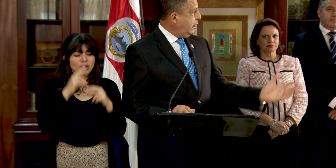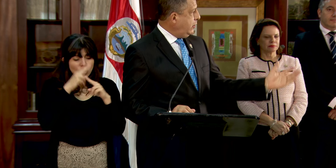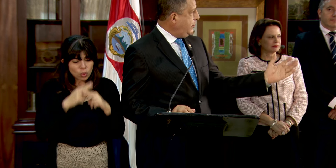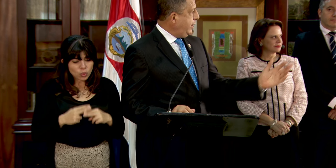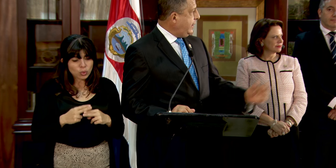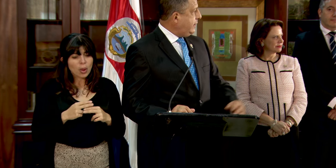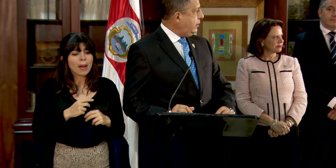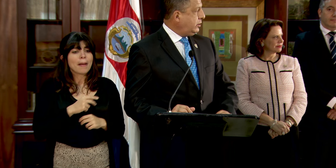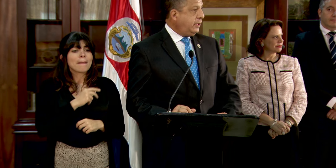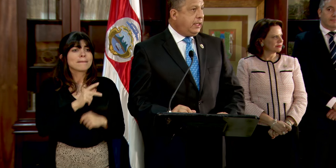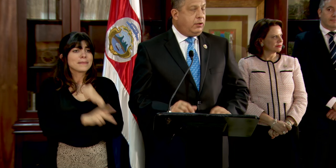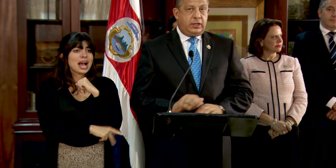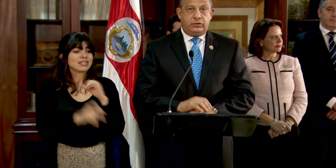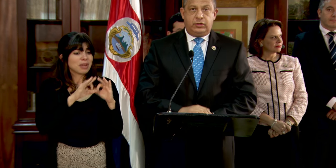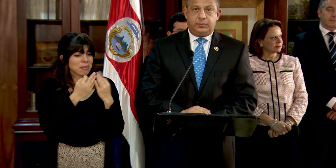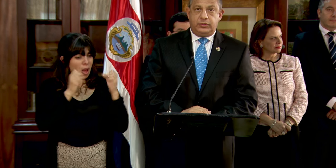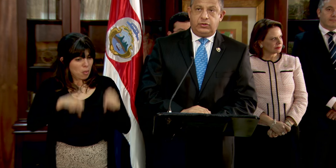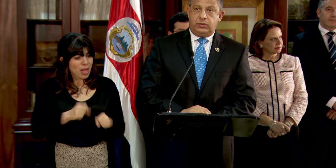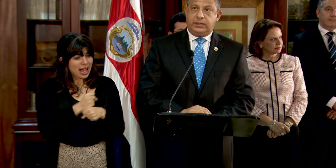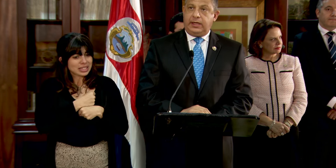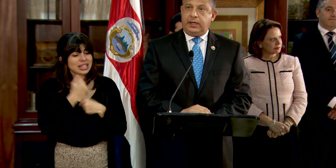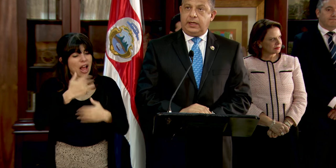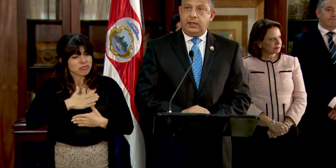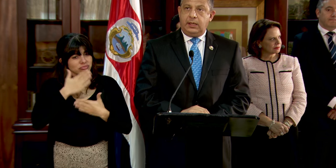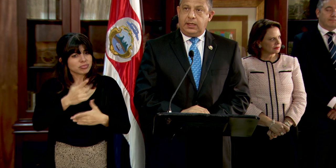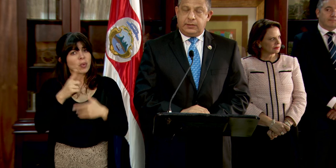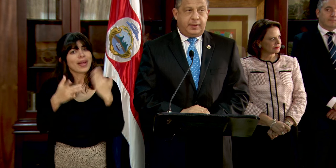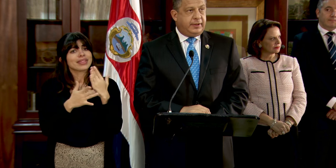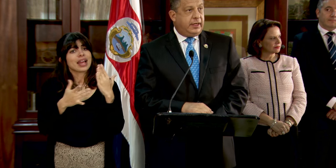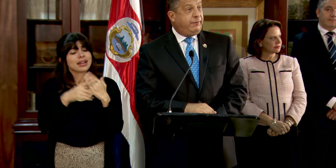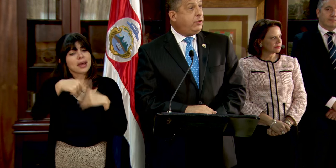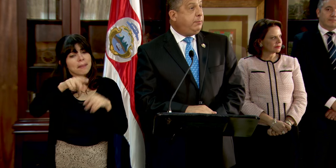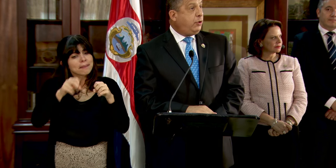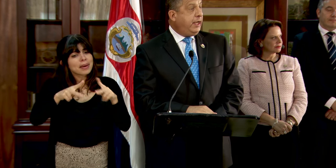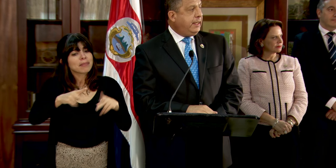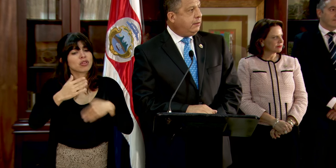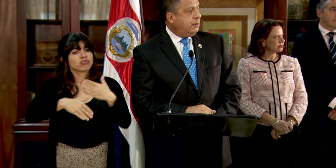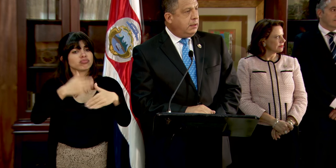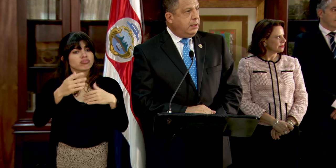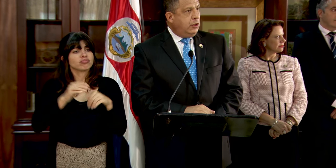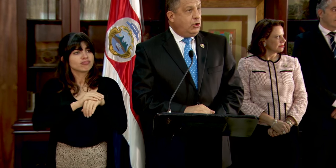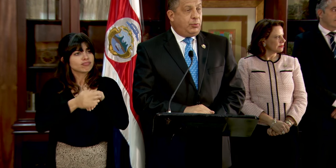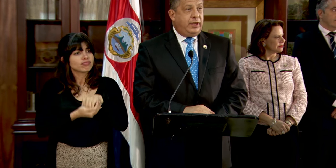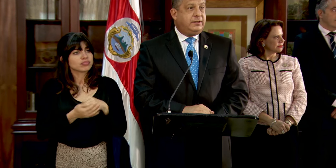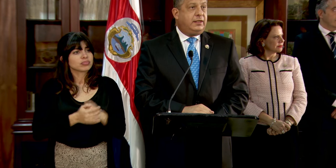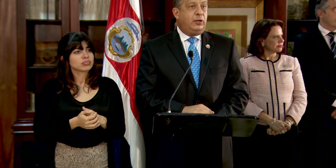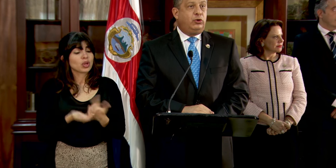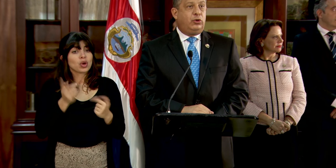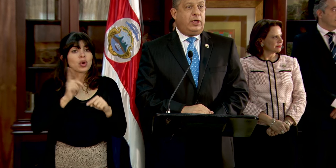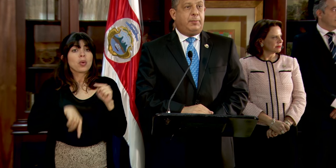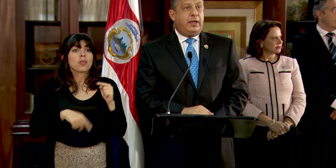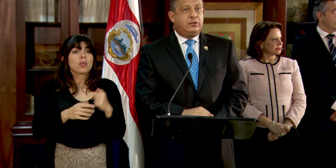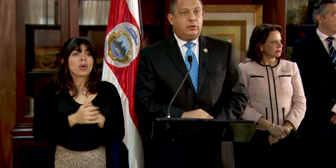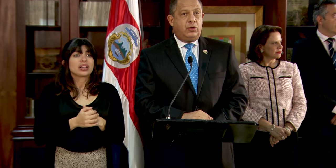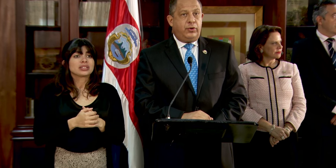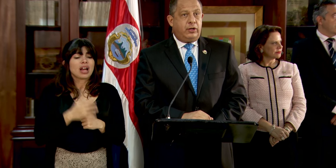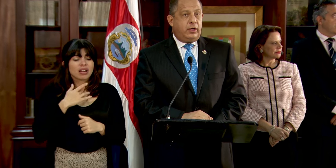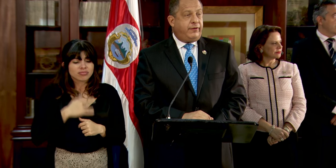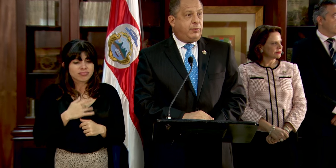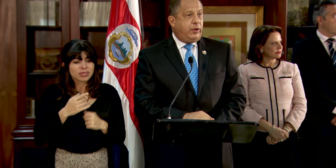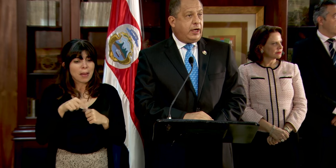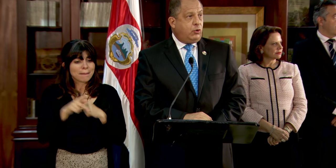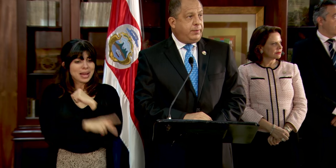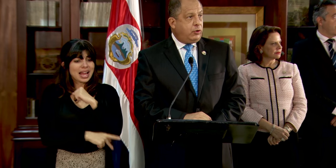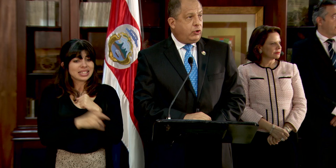familias que no pueden hacerlo tendrán ahora a su disposición una técnica que les permitirá bloquear. No puede estar de luto el país cuando el